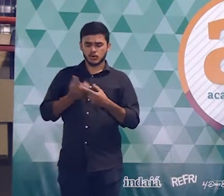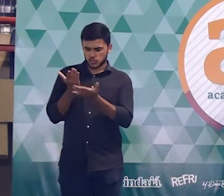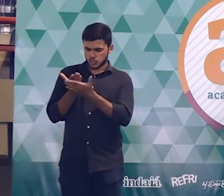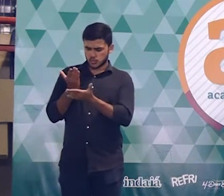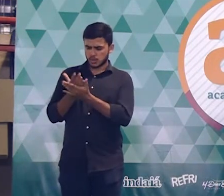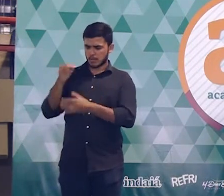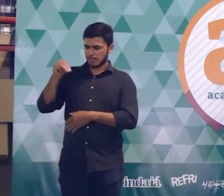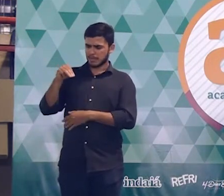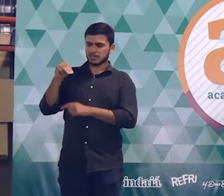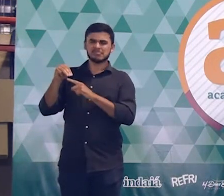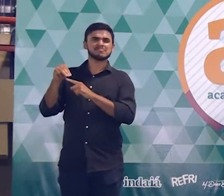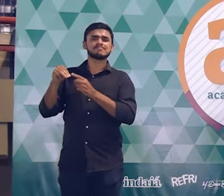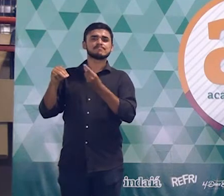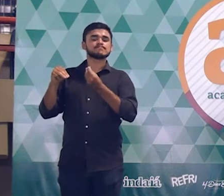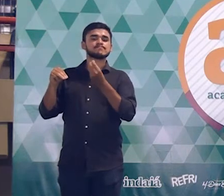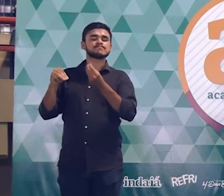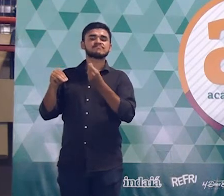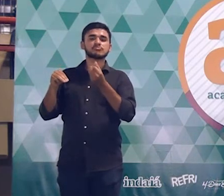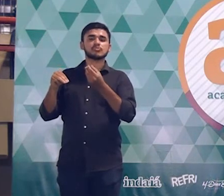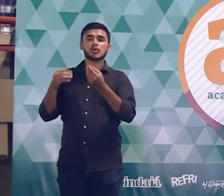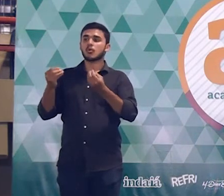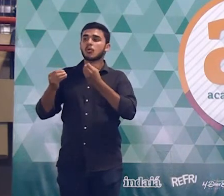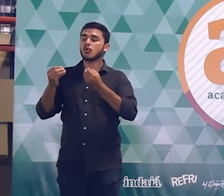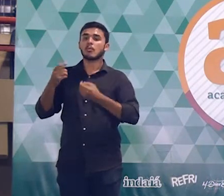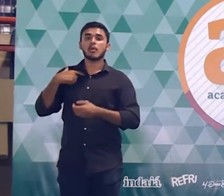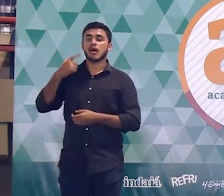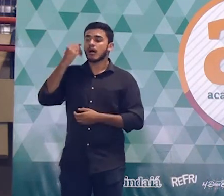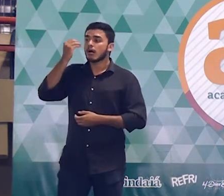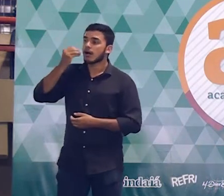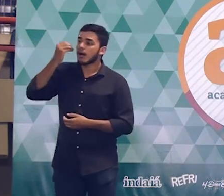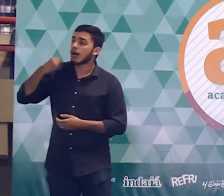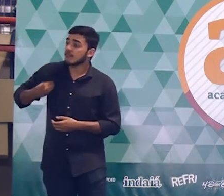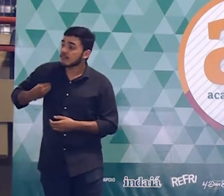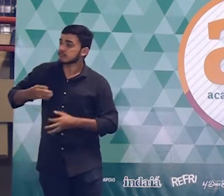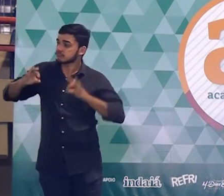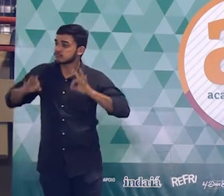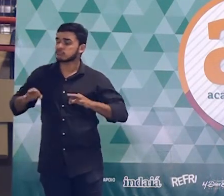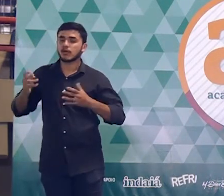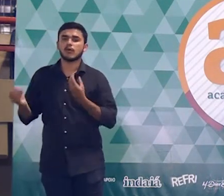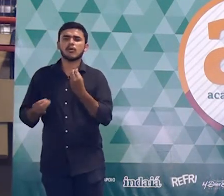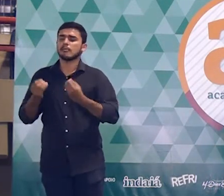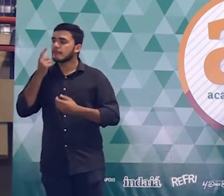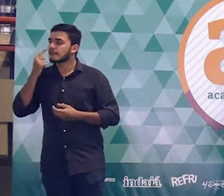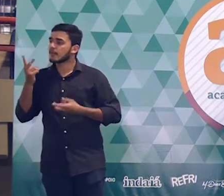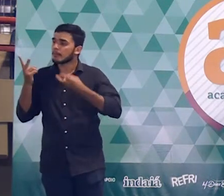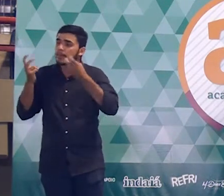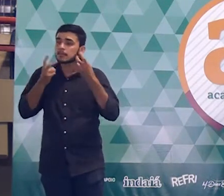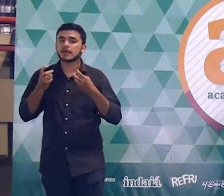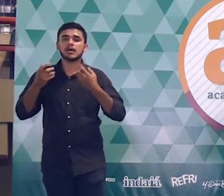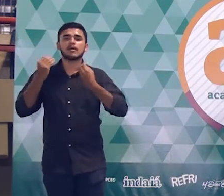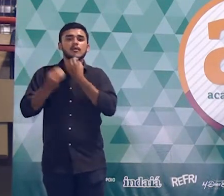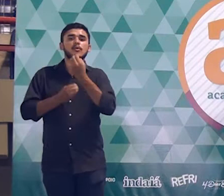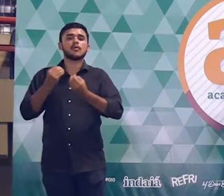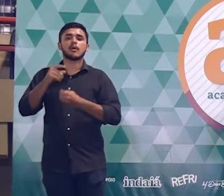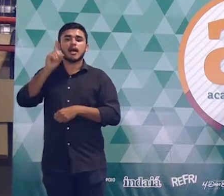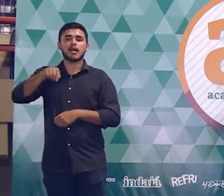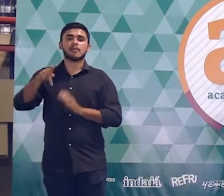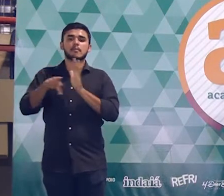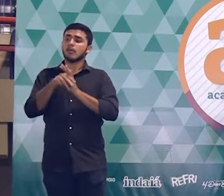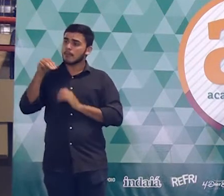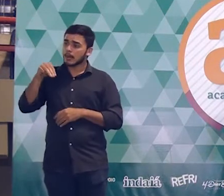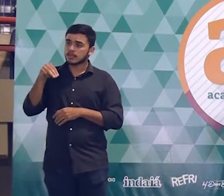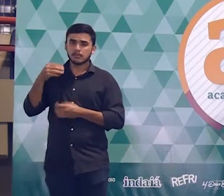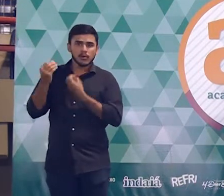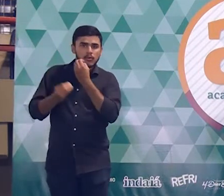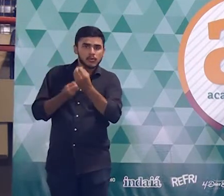estudando esse tópico da matemática? Por que que estudar geometria é importante? No que é que ela vai me ajudar a resolver problemas do meu